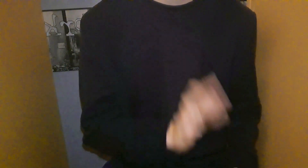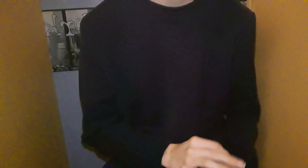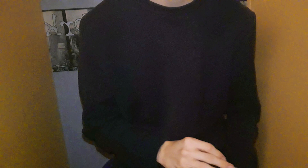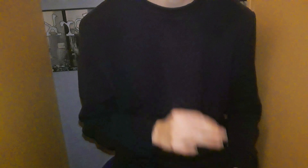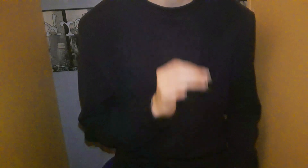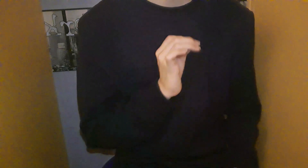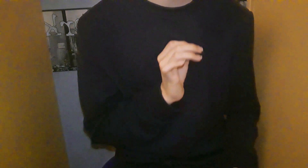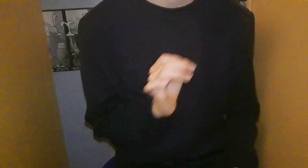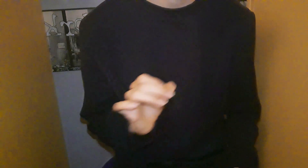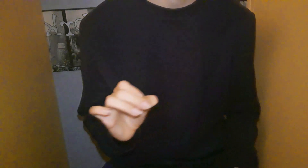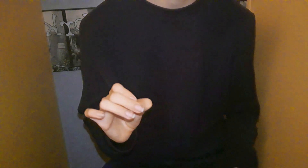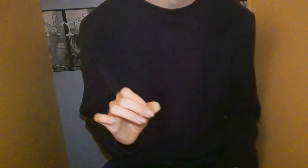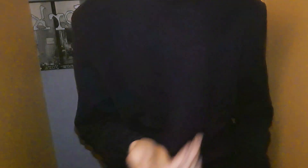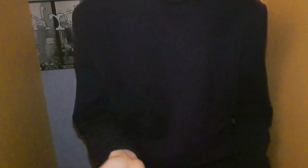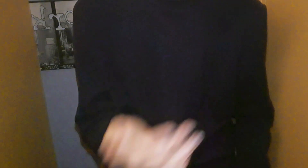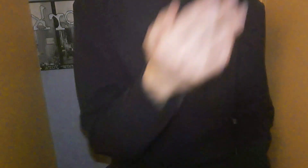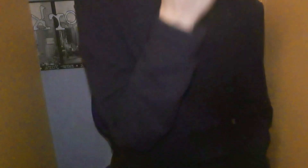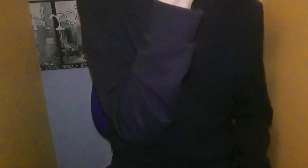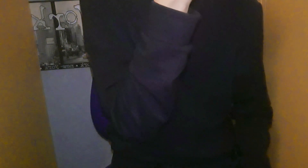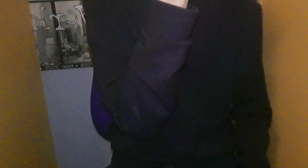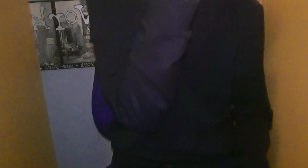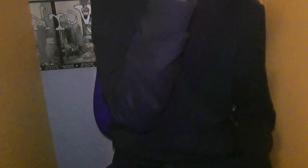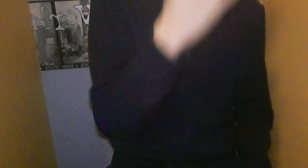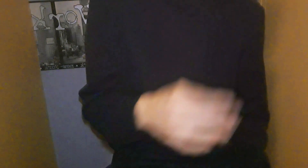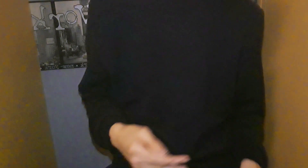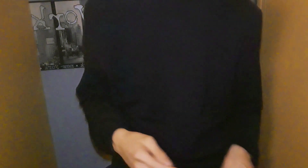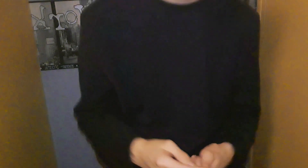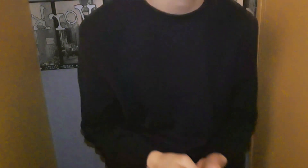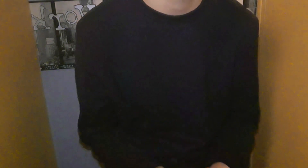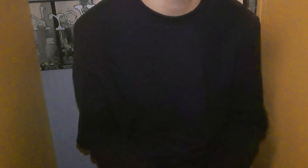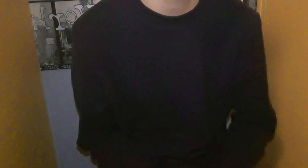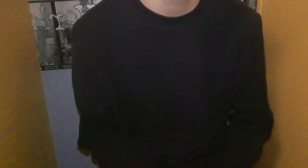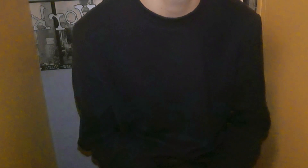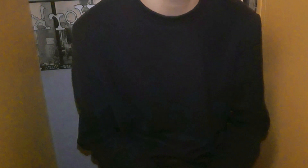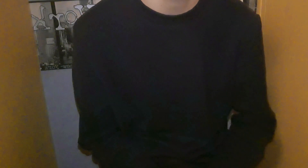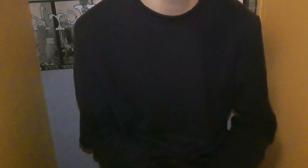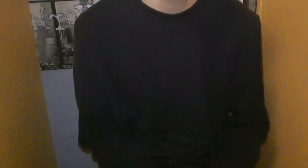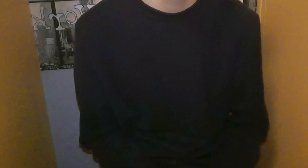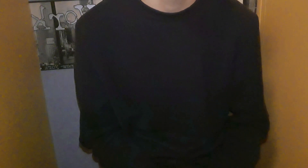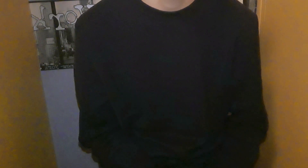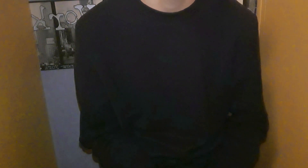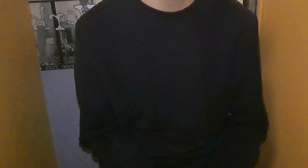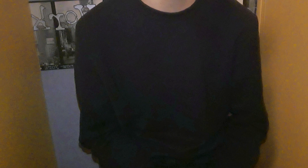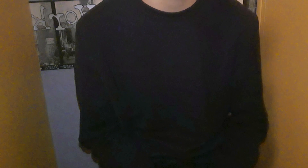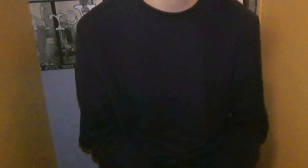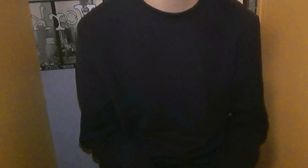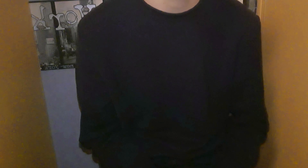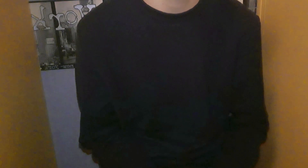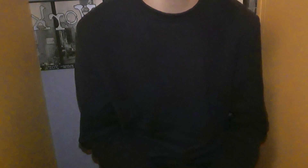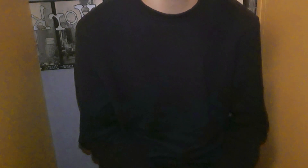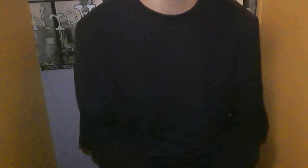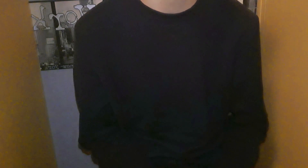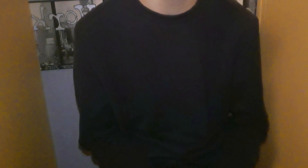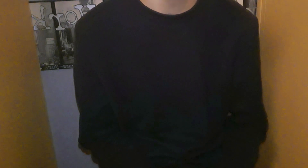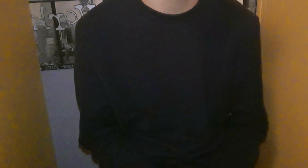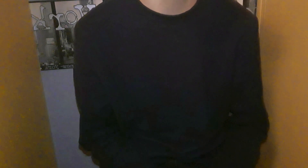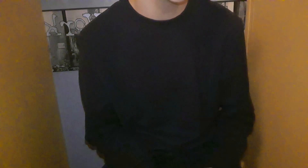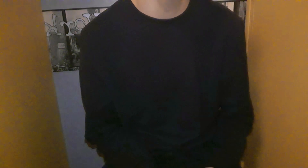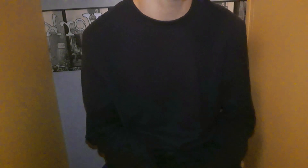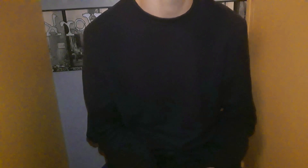juste Donc en fait Ça va pas mal C'est cette fois En fait Je la développe plus Mais oui Cette fois Si je la développais Franchement Ça pourrait être pas mal